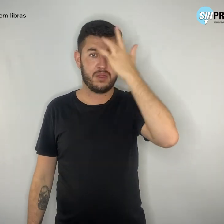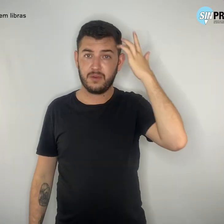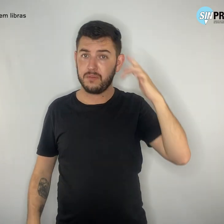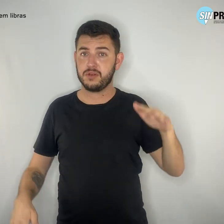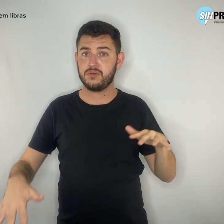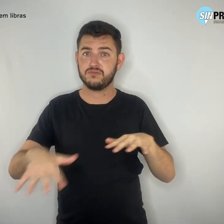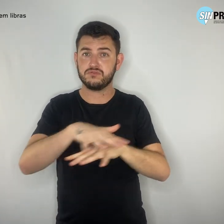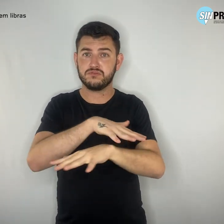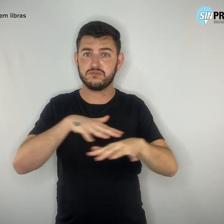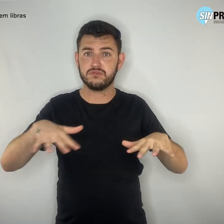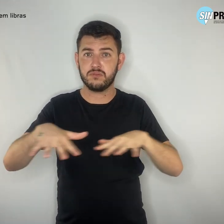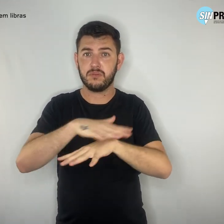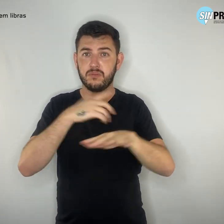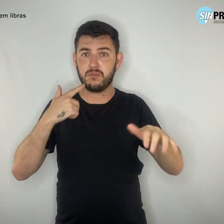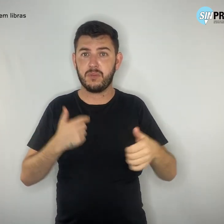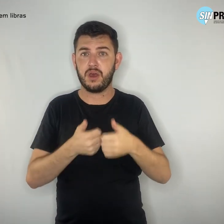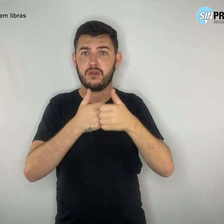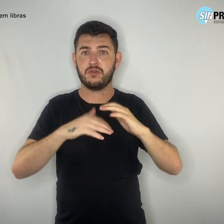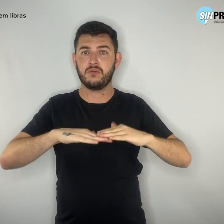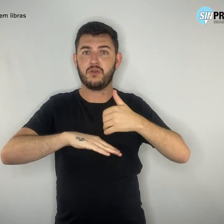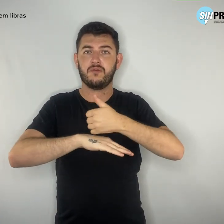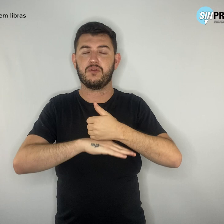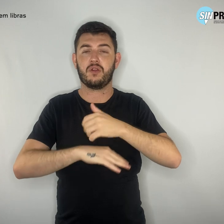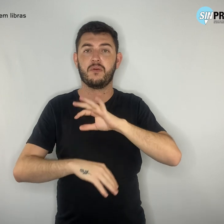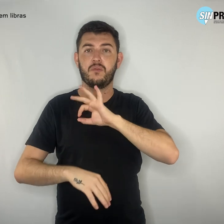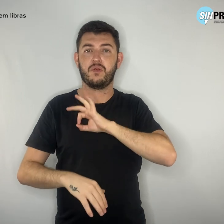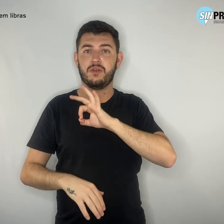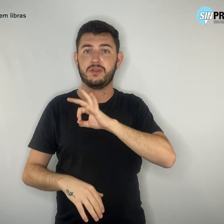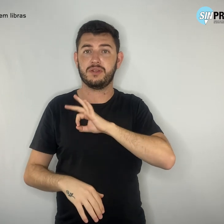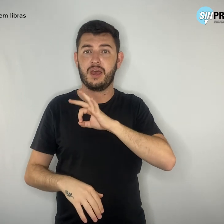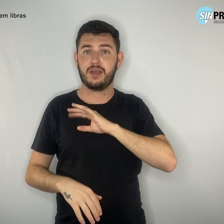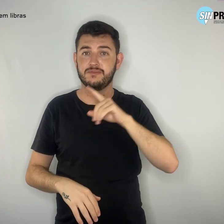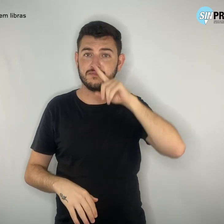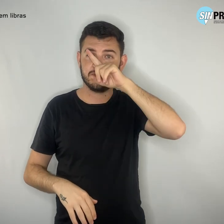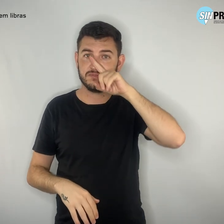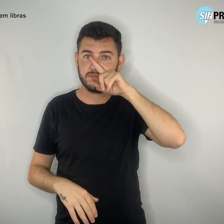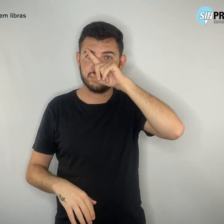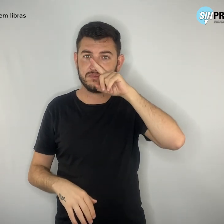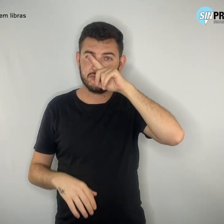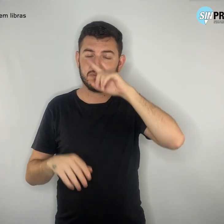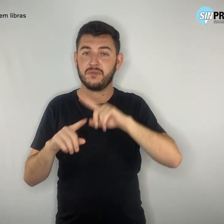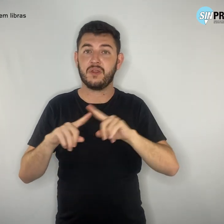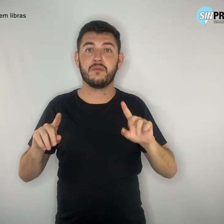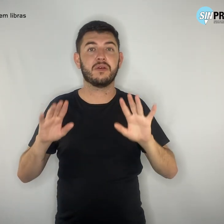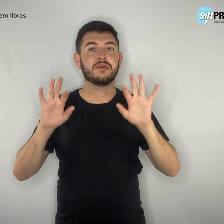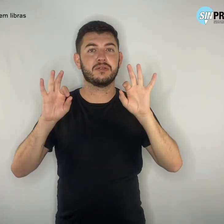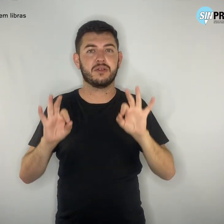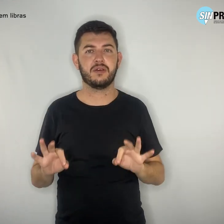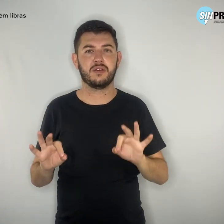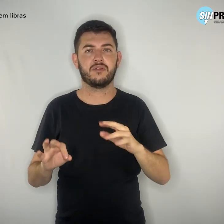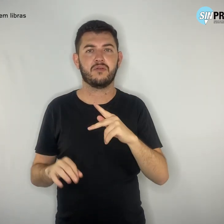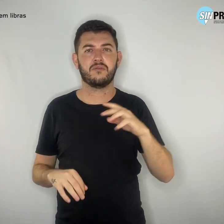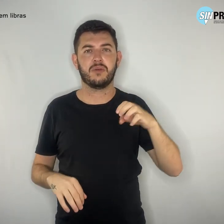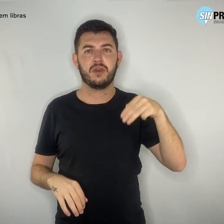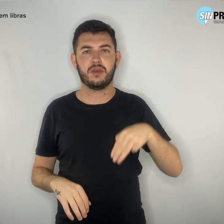profissionais nessa situação. É certo que policiais militares e civis são